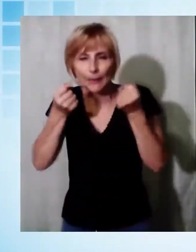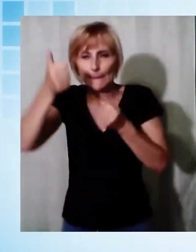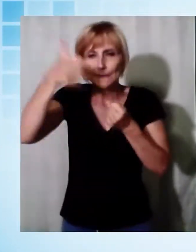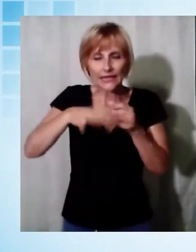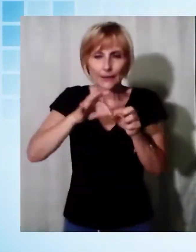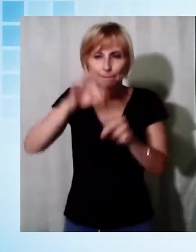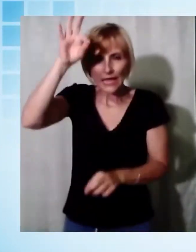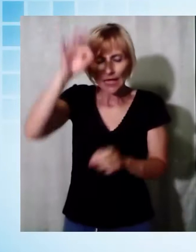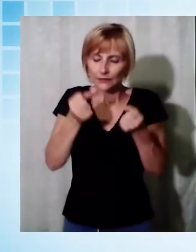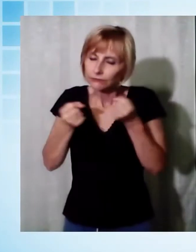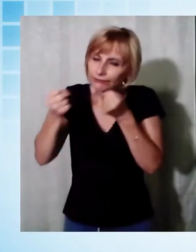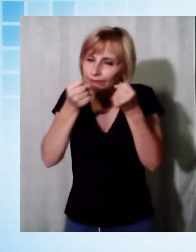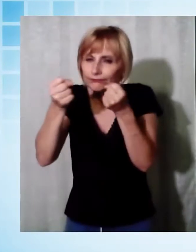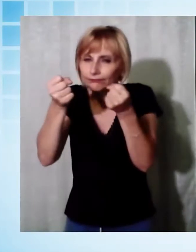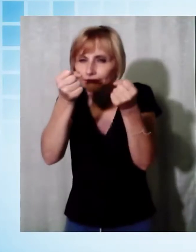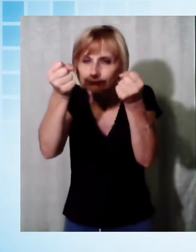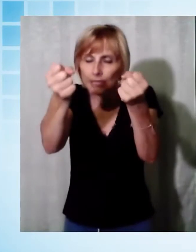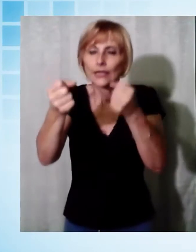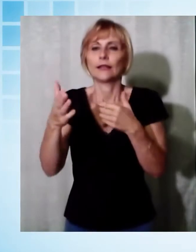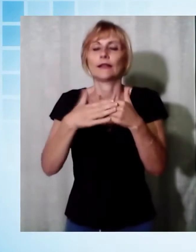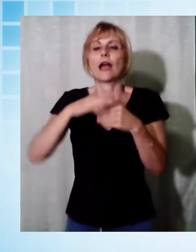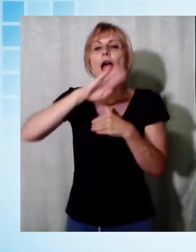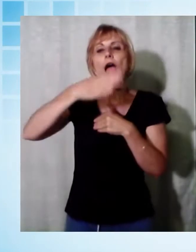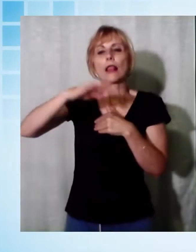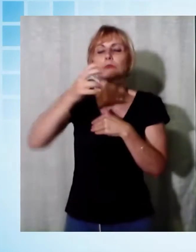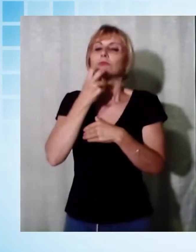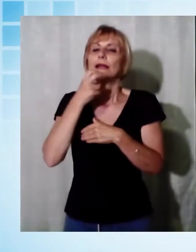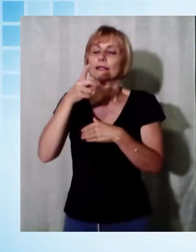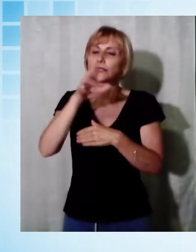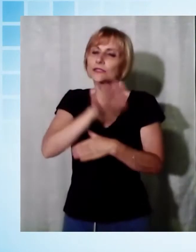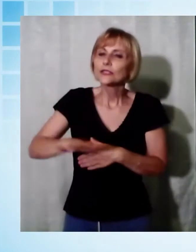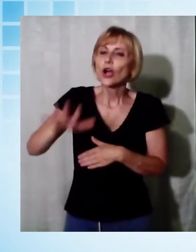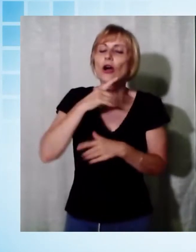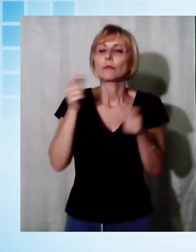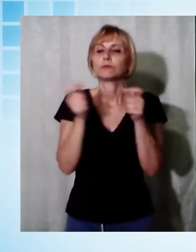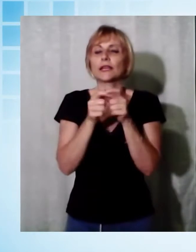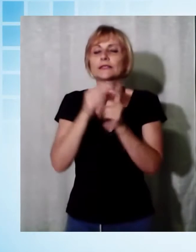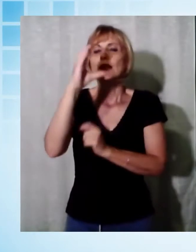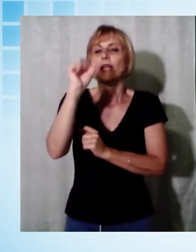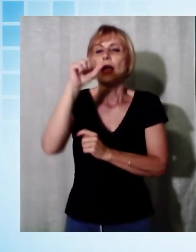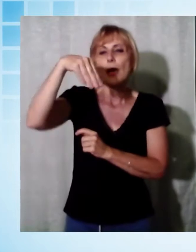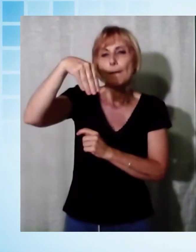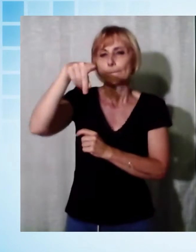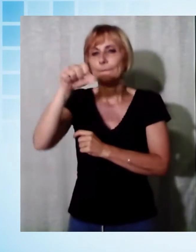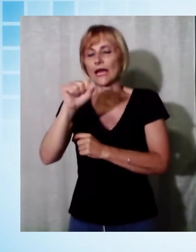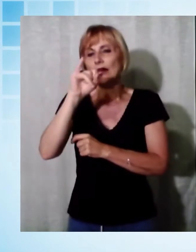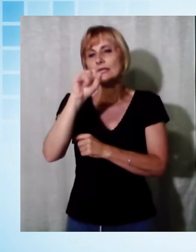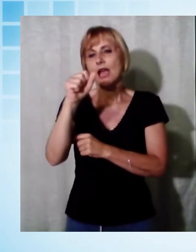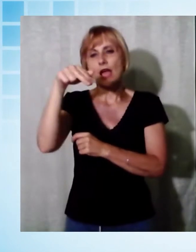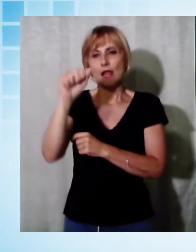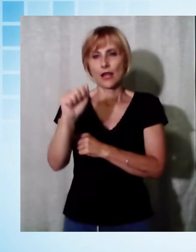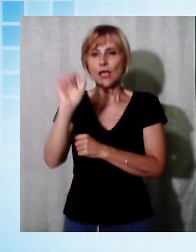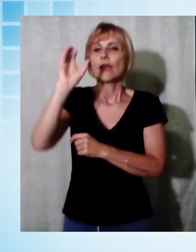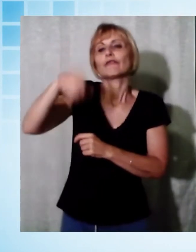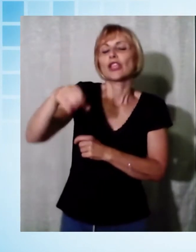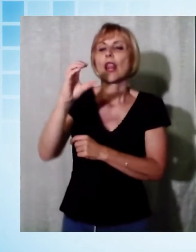monumentali, nei pressi dell'Alpe di Massa, nella zona di Campaiana, nel comune di Villa Collemandina. Da queste parti la natura ci